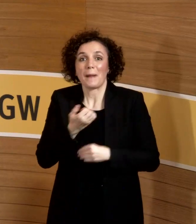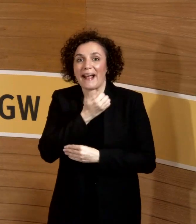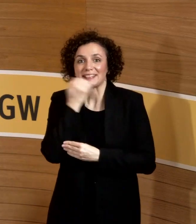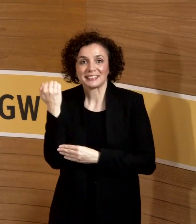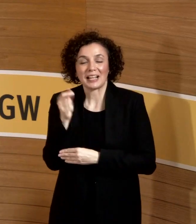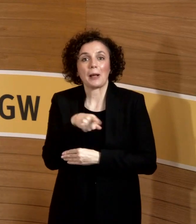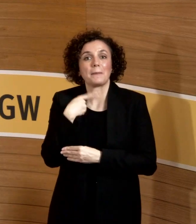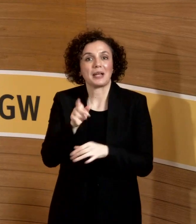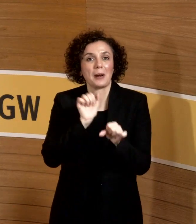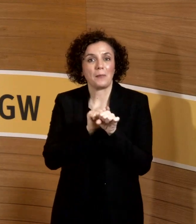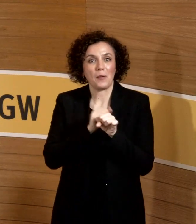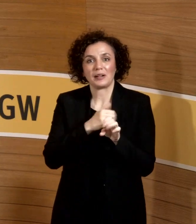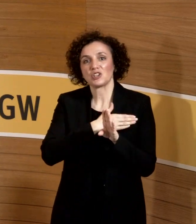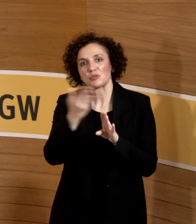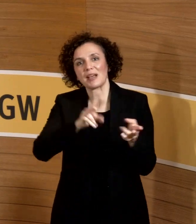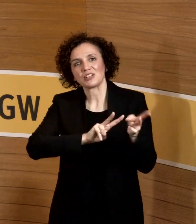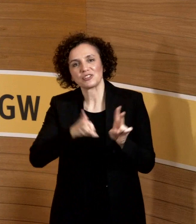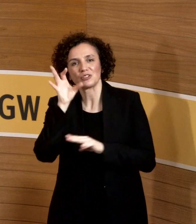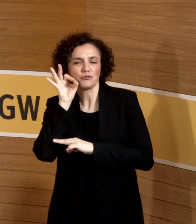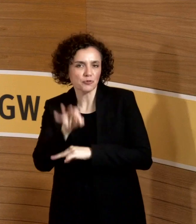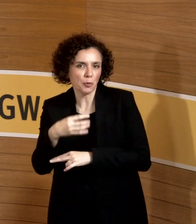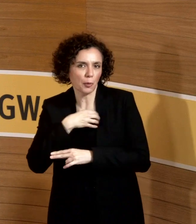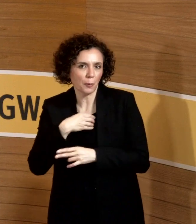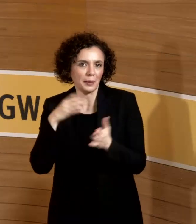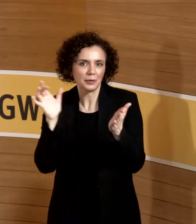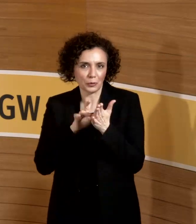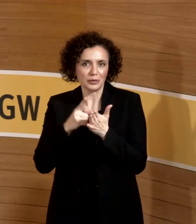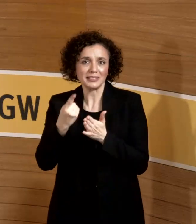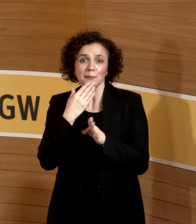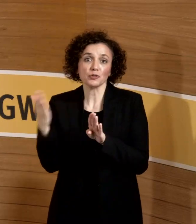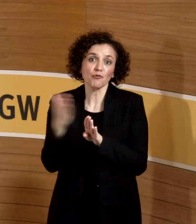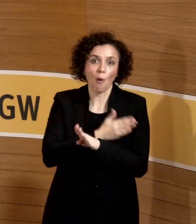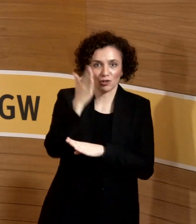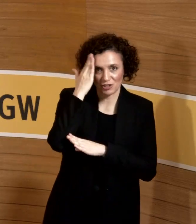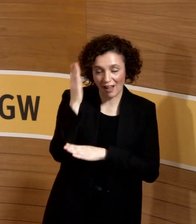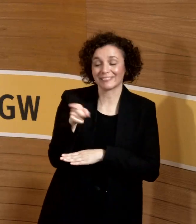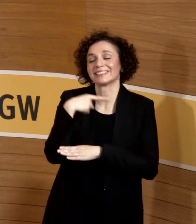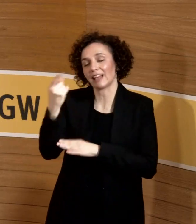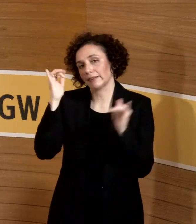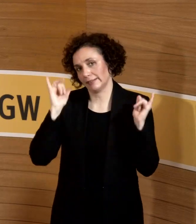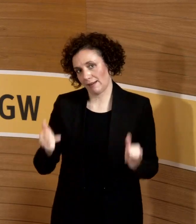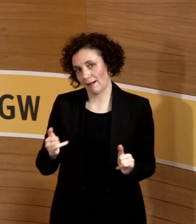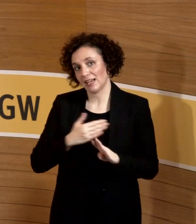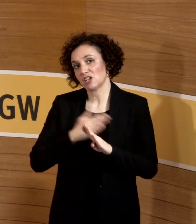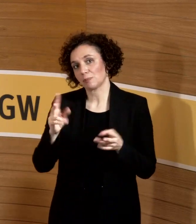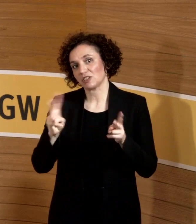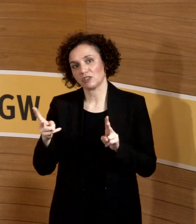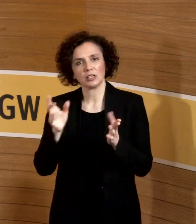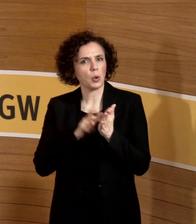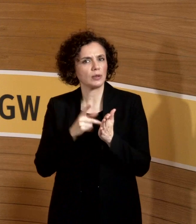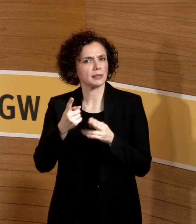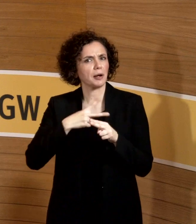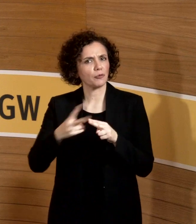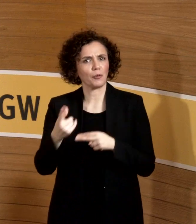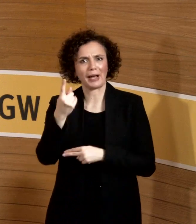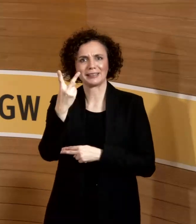.30 Uhr im Bett zu liegen. Dann haben Sie auch bei der Spätschicht tatsächlich eine Chronodisruption, wenn Sie gewohnt sind, um 21 Uhr